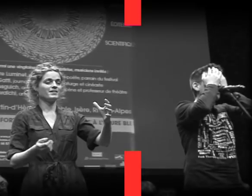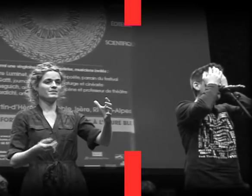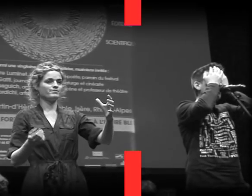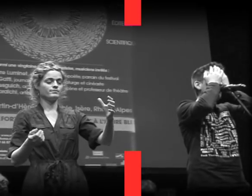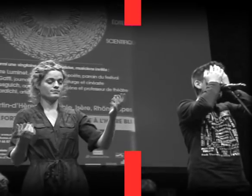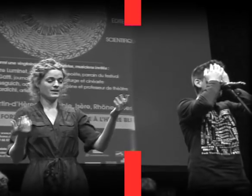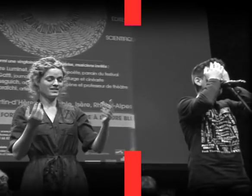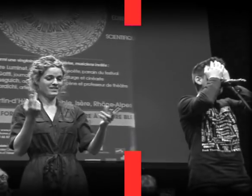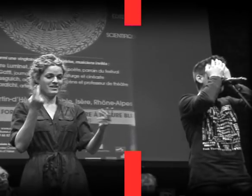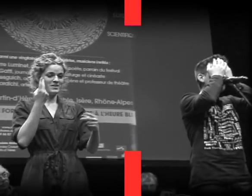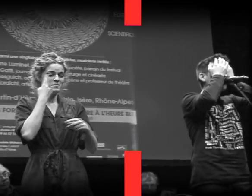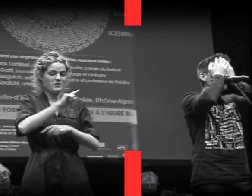Je n'ai pas vu le jour de ma naissance.